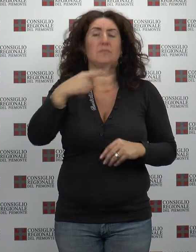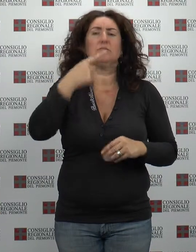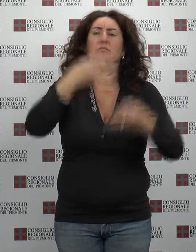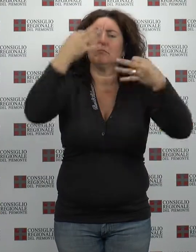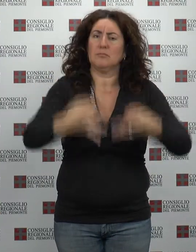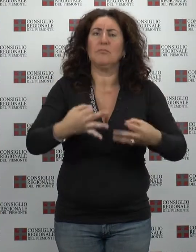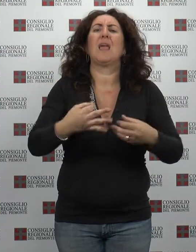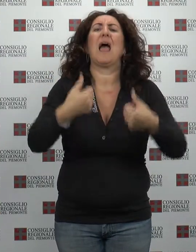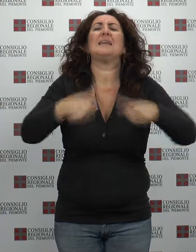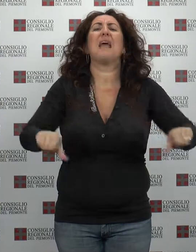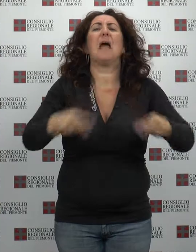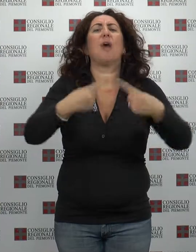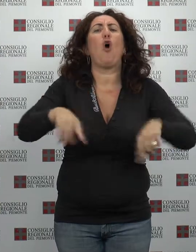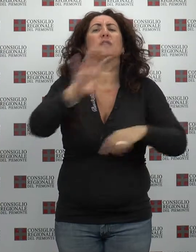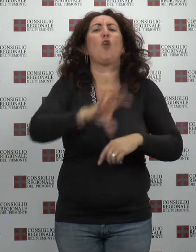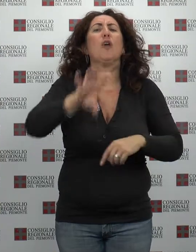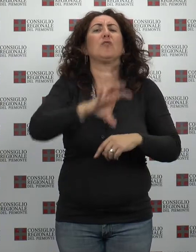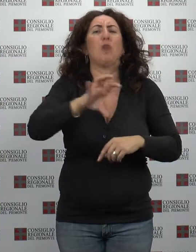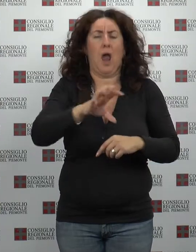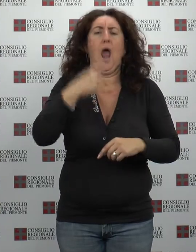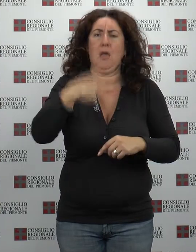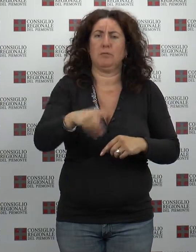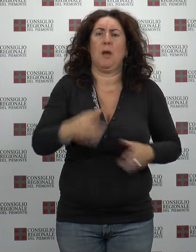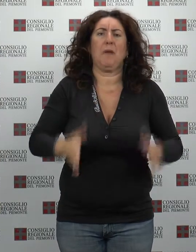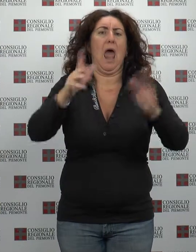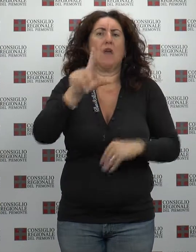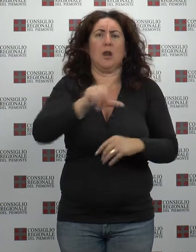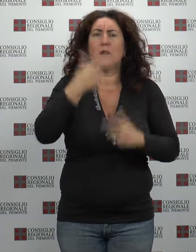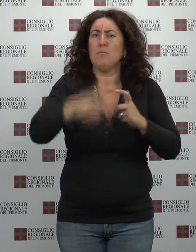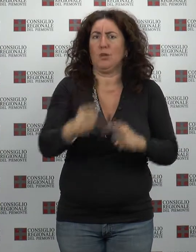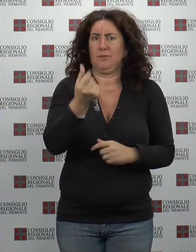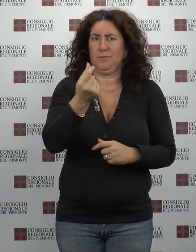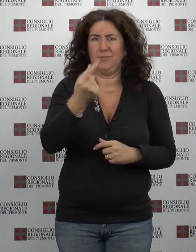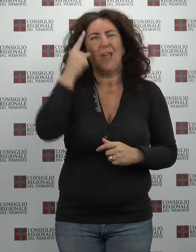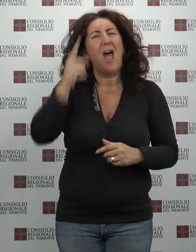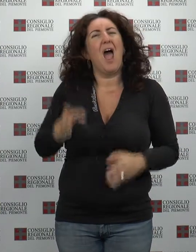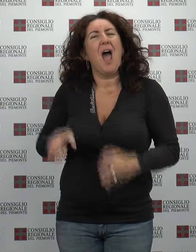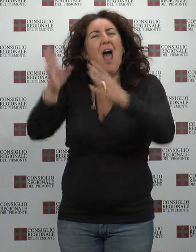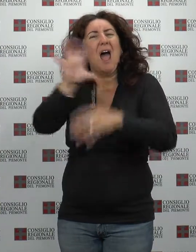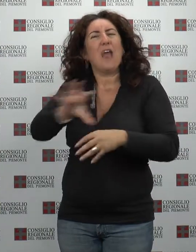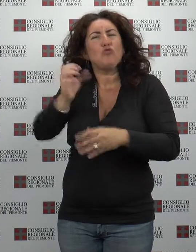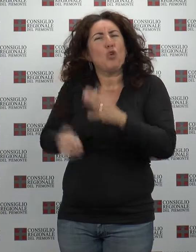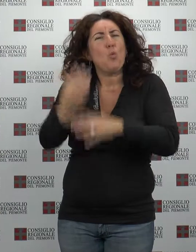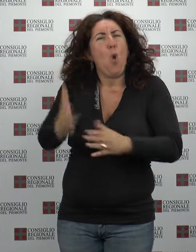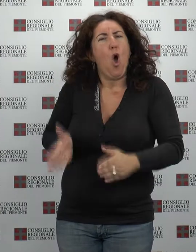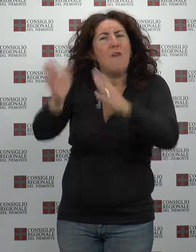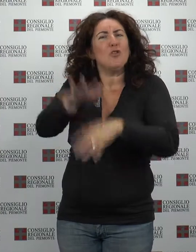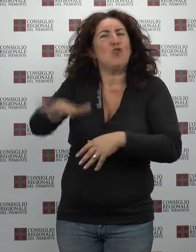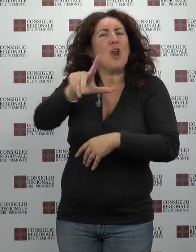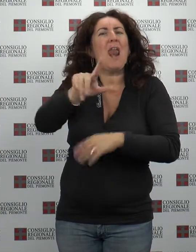in via Alfieri 15. Le ragioni sono economiche, nel nuovo grattacielo della regione, in zona Lingotto, non ci sarebbe posto per uffici e gruppi e